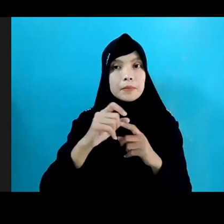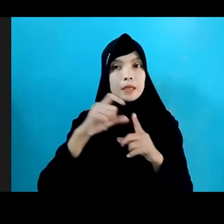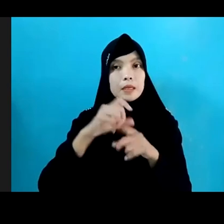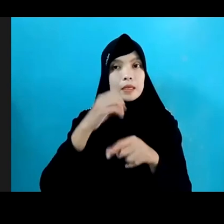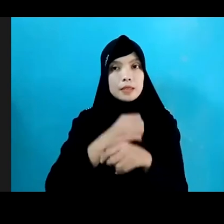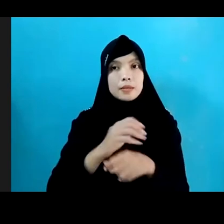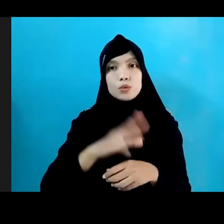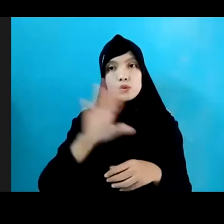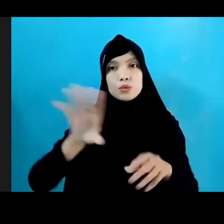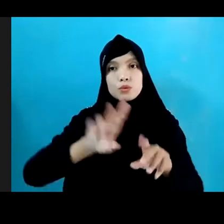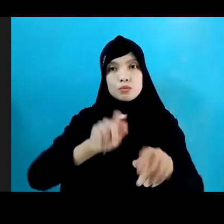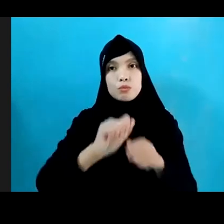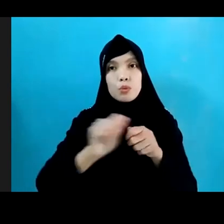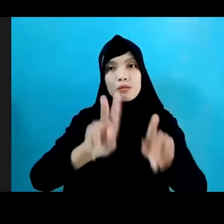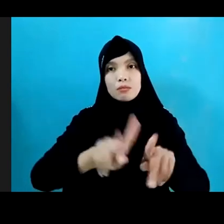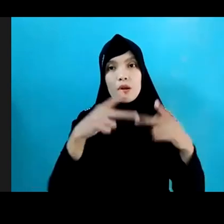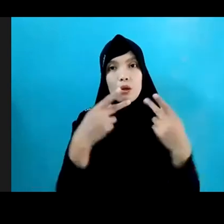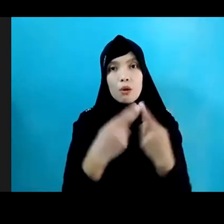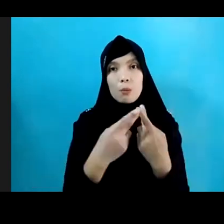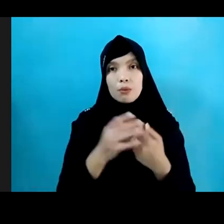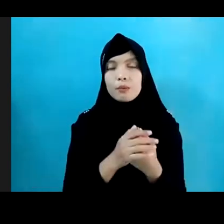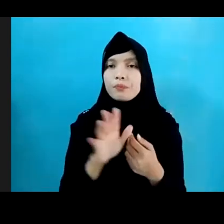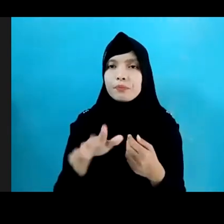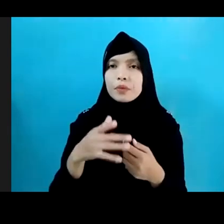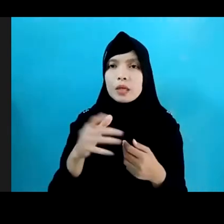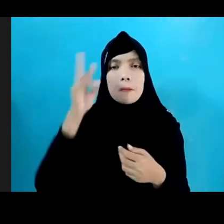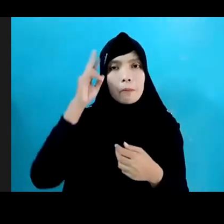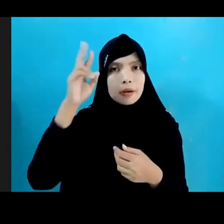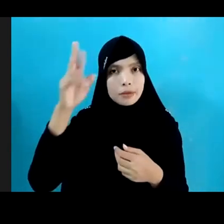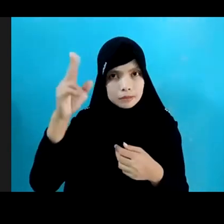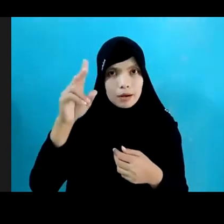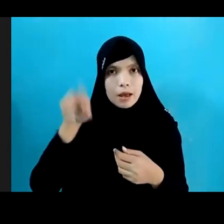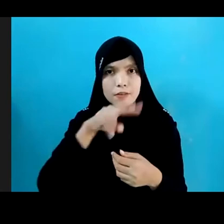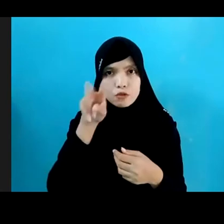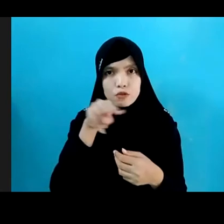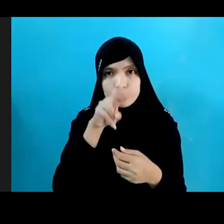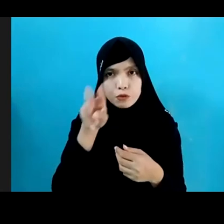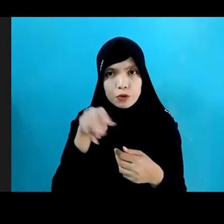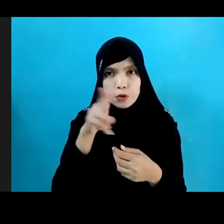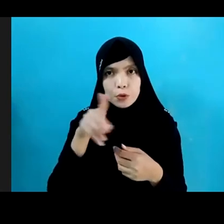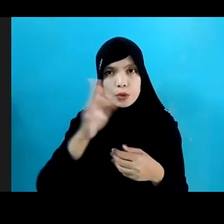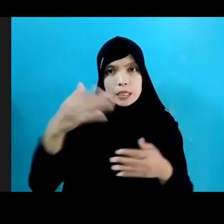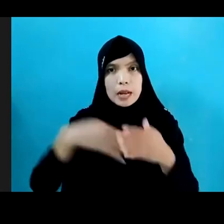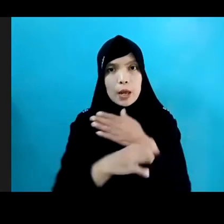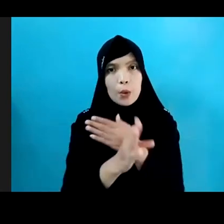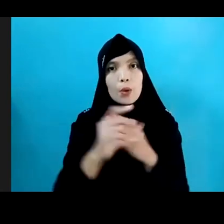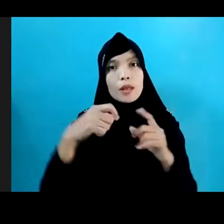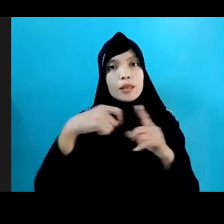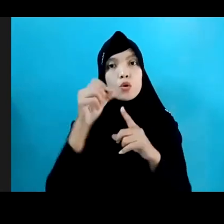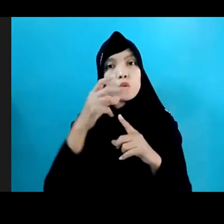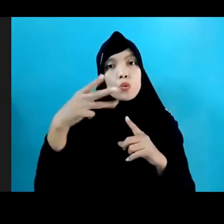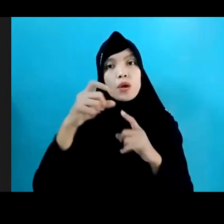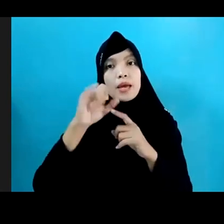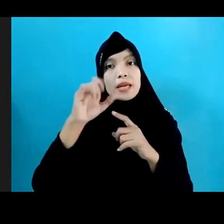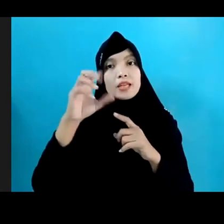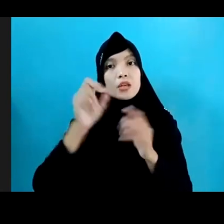Tujuan SDG Kami Terlibat Mulai Dari Pencanaan Untuk Melakukan Survei Melalui Questionnaire Yang Kami Bagikan Melalui